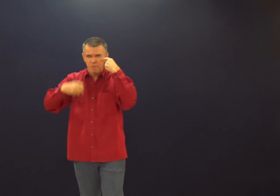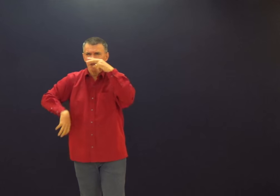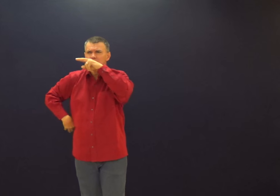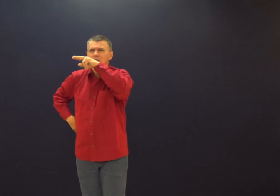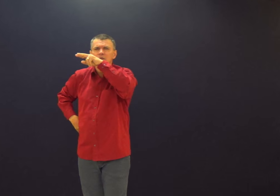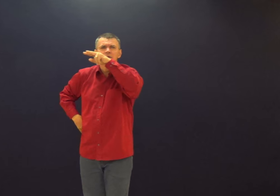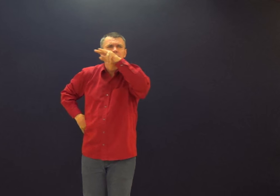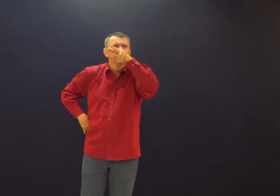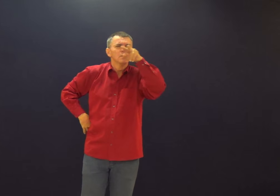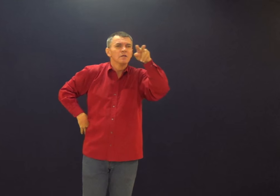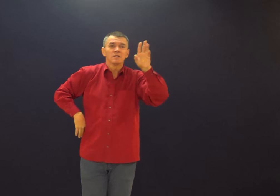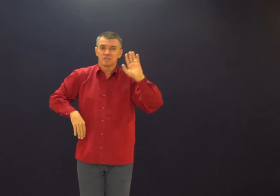Eu percebi hoje